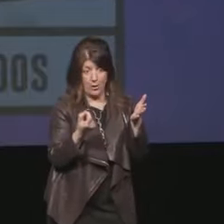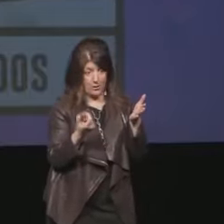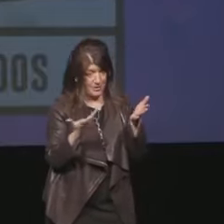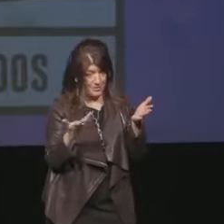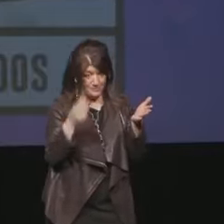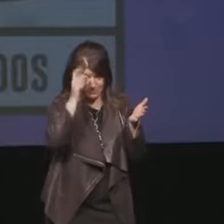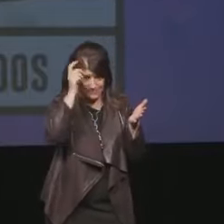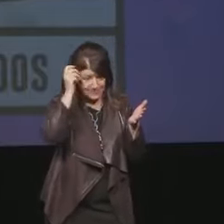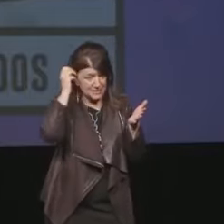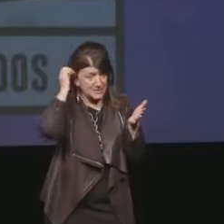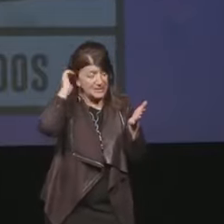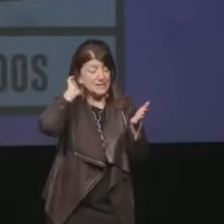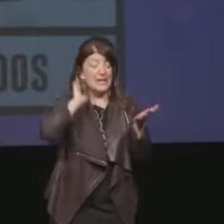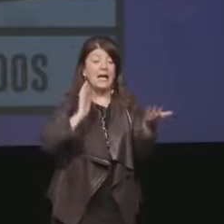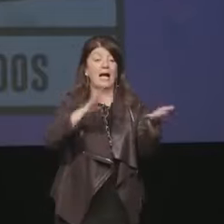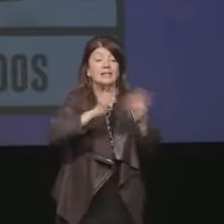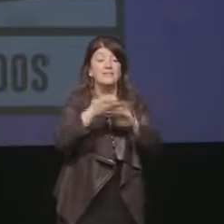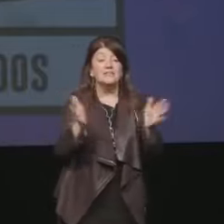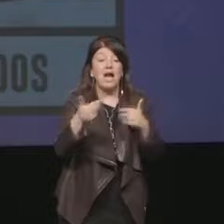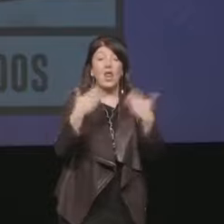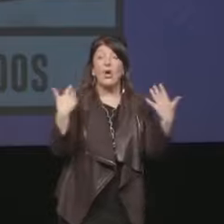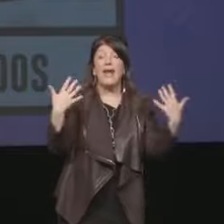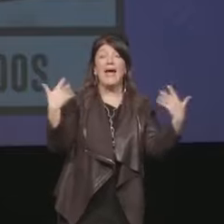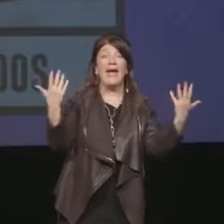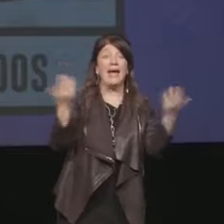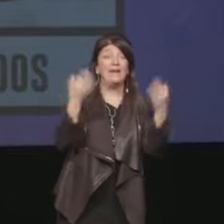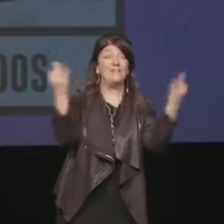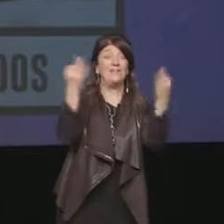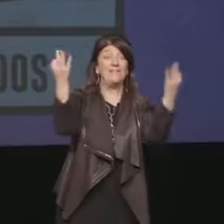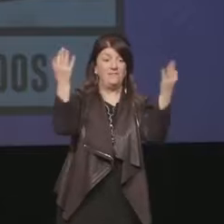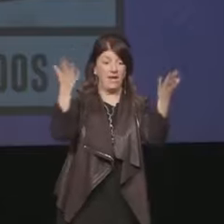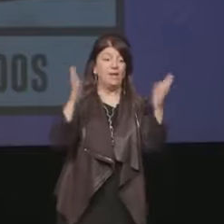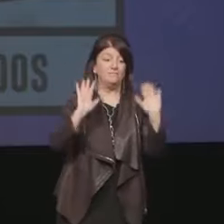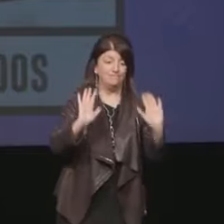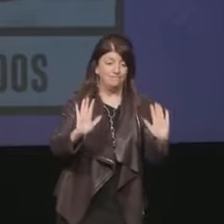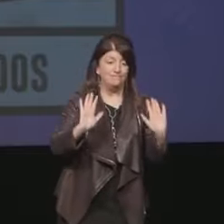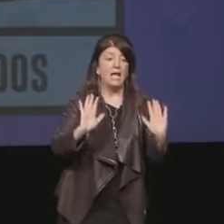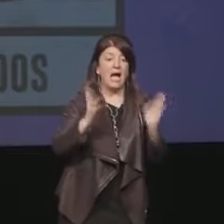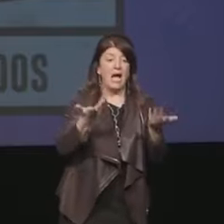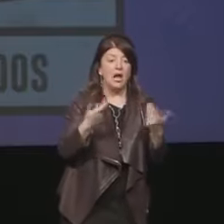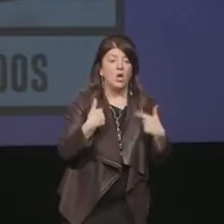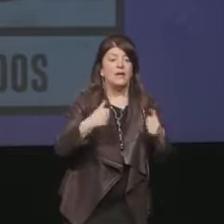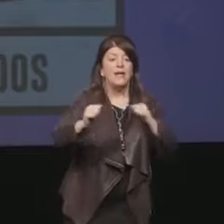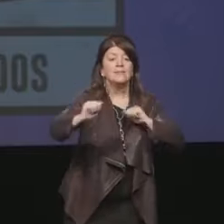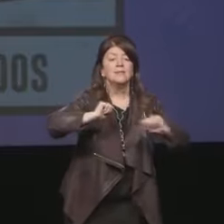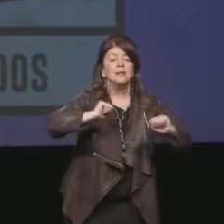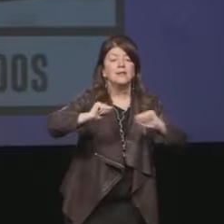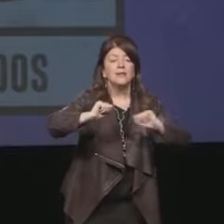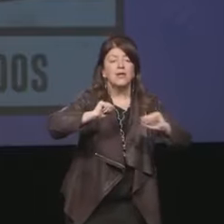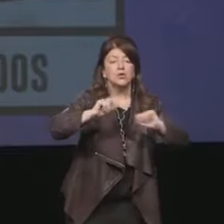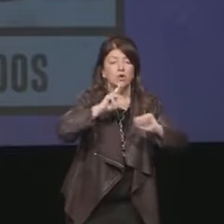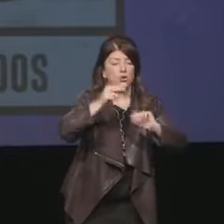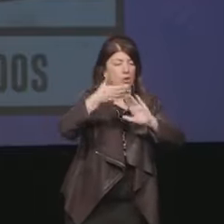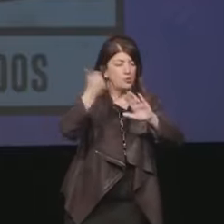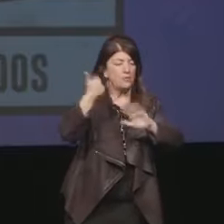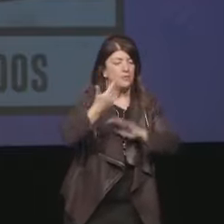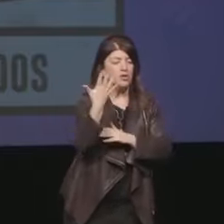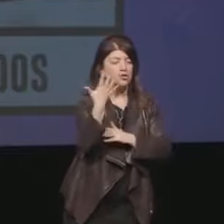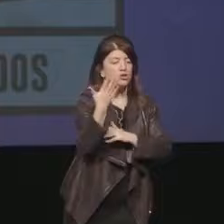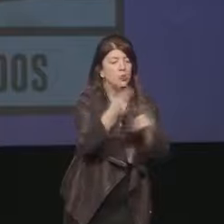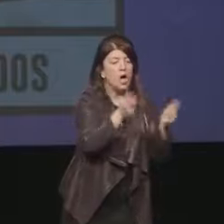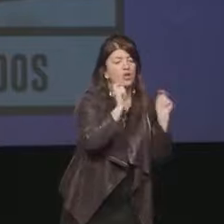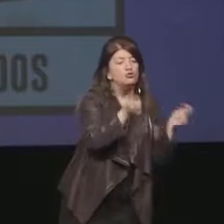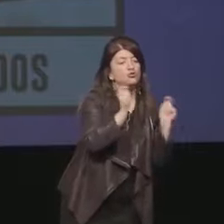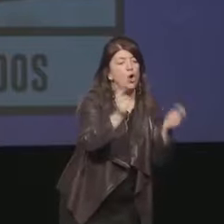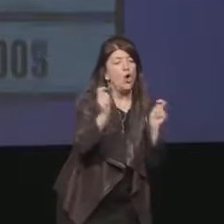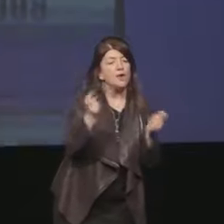dappertutto poi l'informazione le rotative che sentivate prima i direttori dei cinque giornali più più venduti vado a